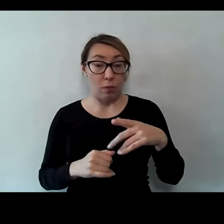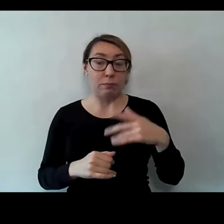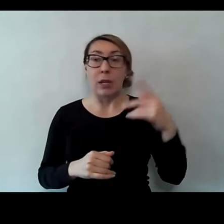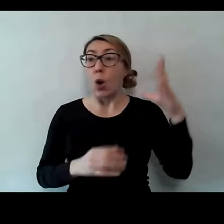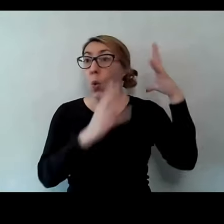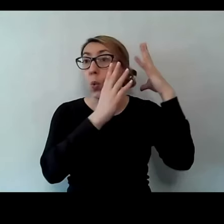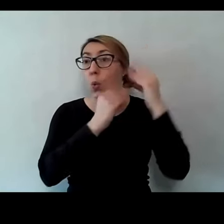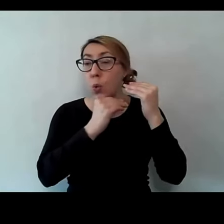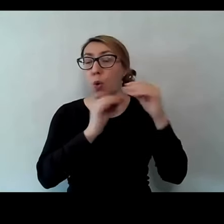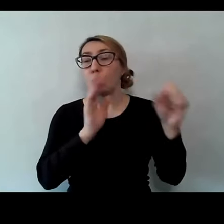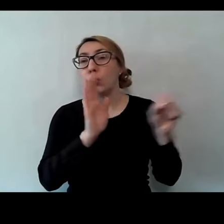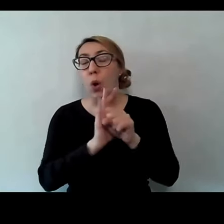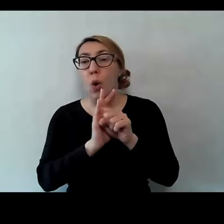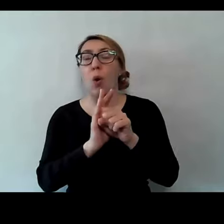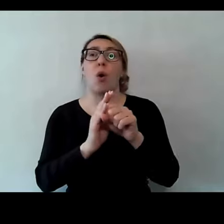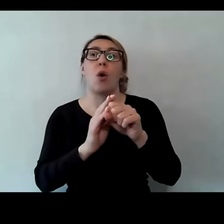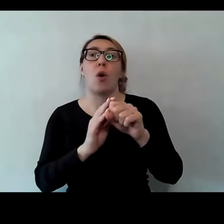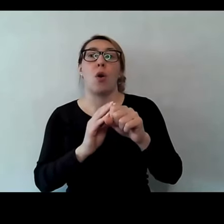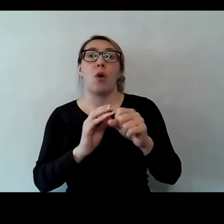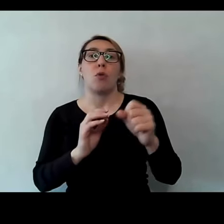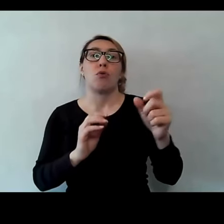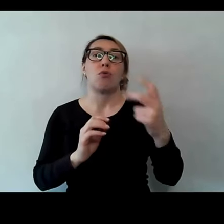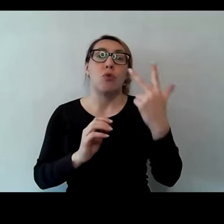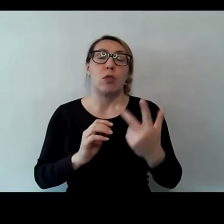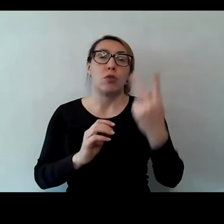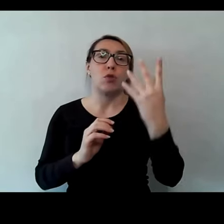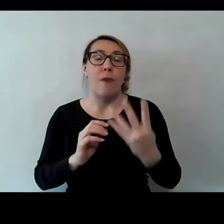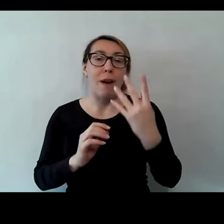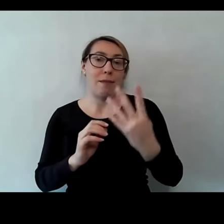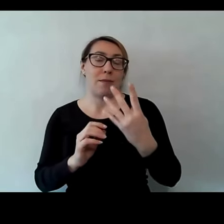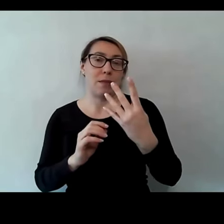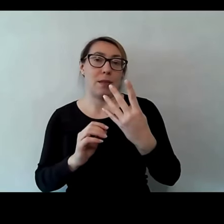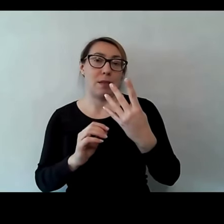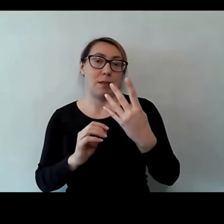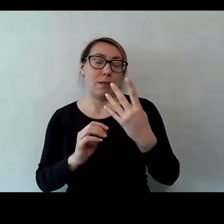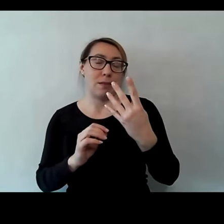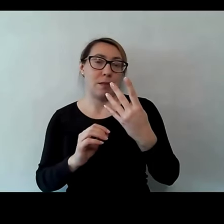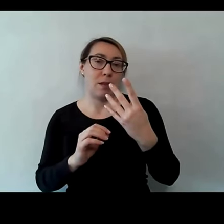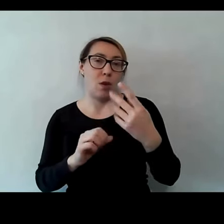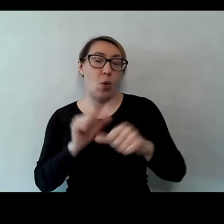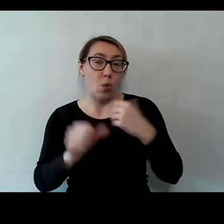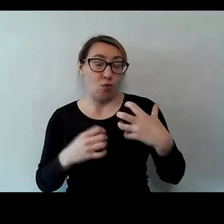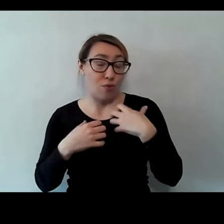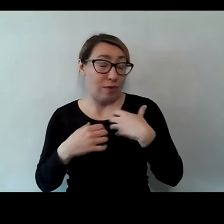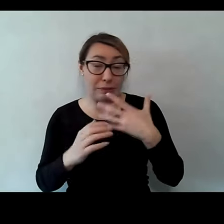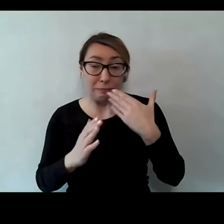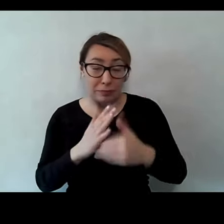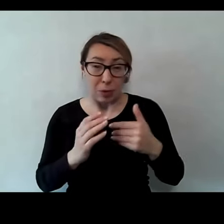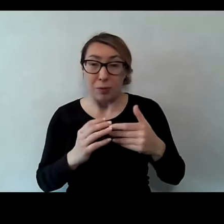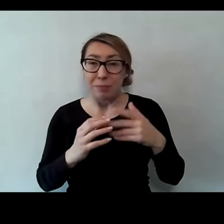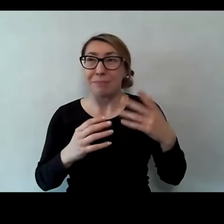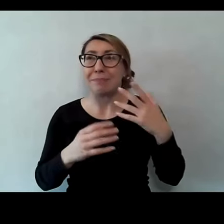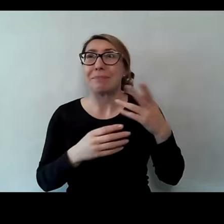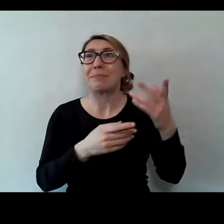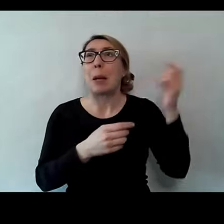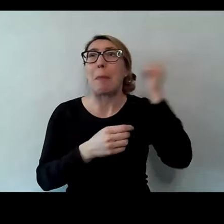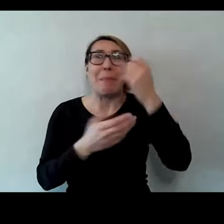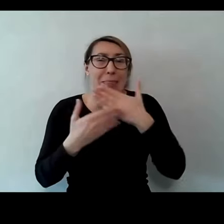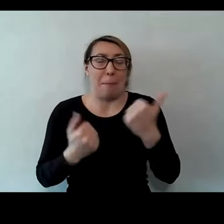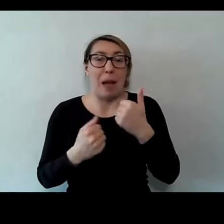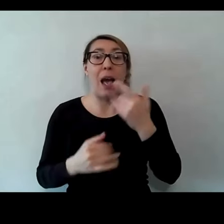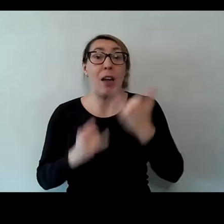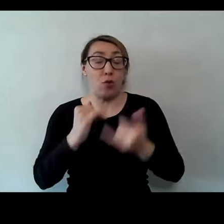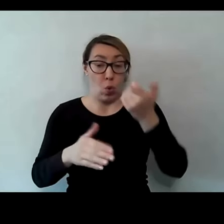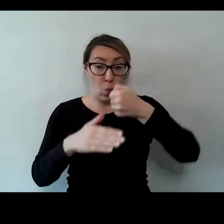czwartego roku życia, nie sięgnie po język, mimo że go słyszało. A jeżeli urodziło się głuche, no to tak naprawdę